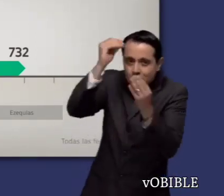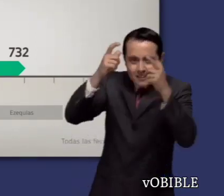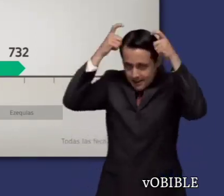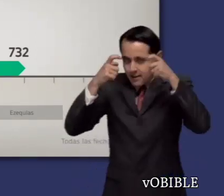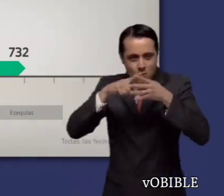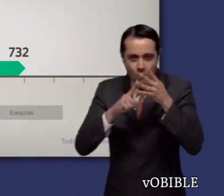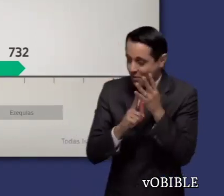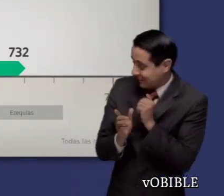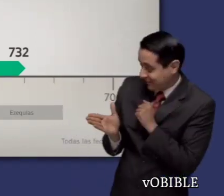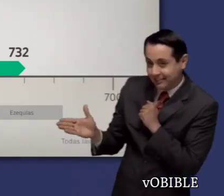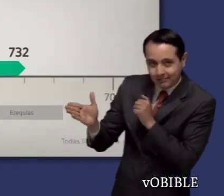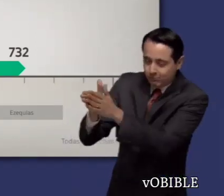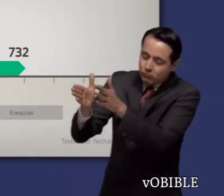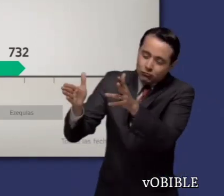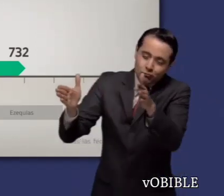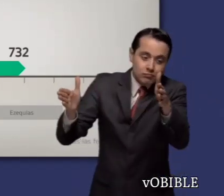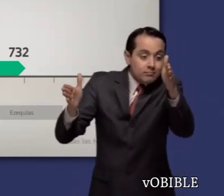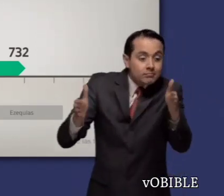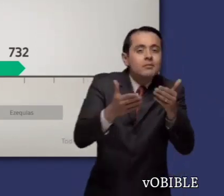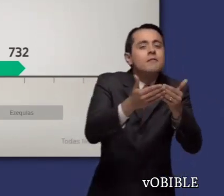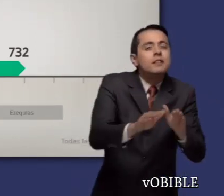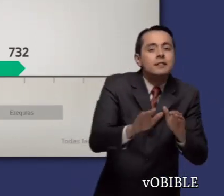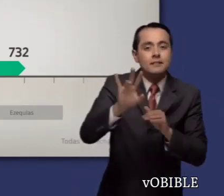Acás y Ezequías, reyes de Judá.